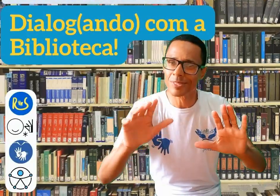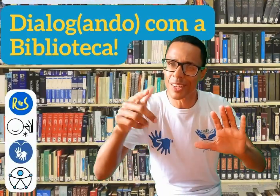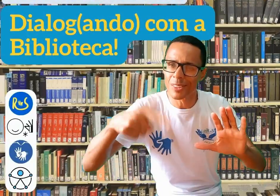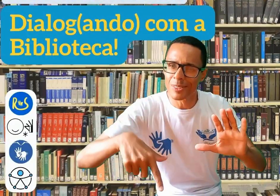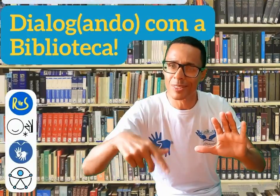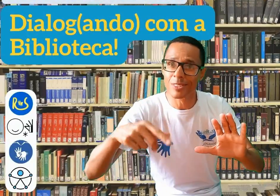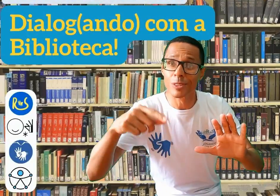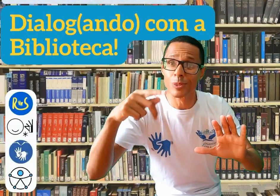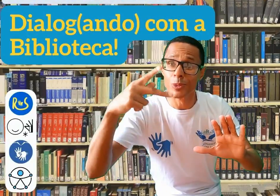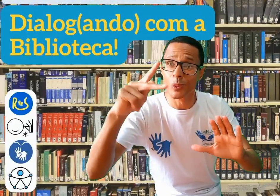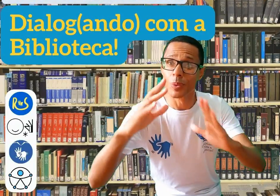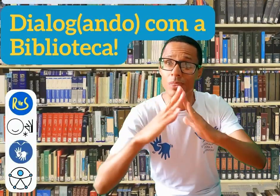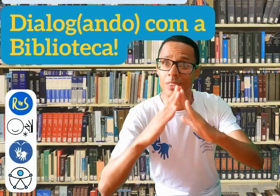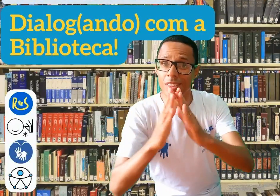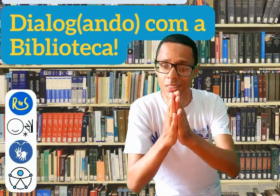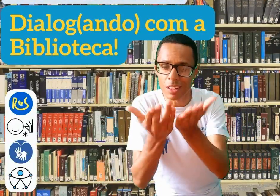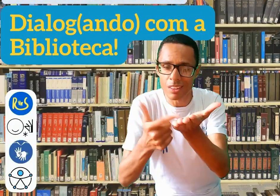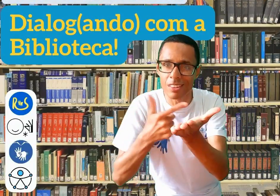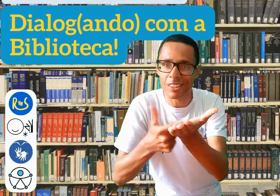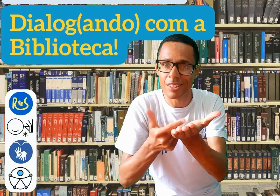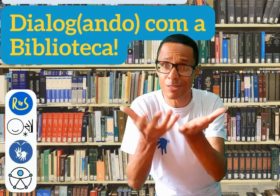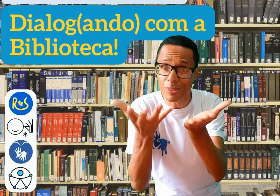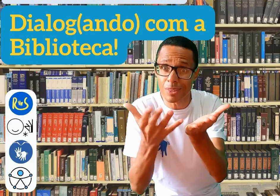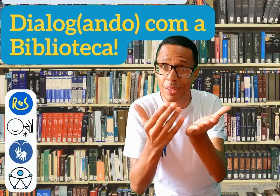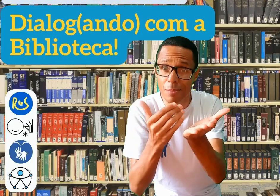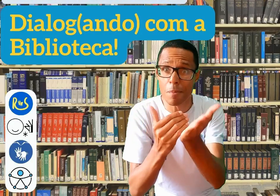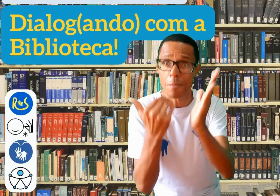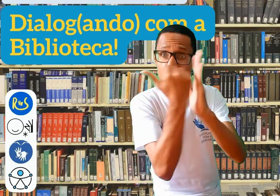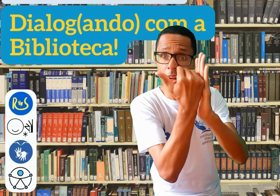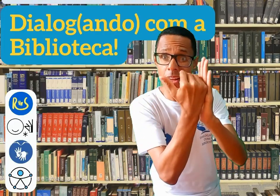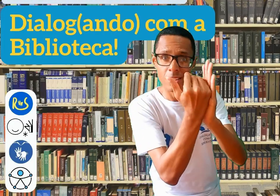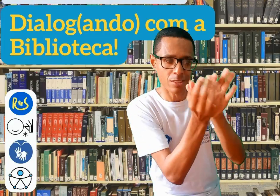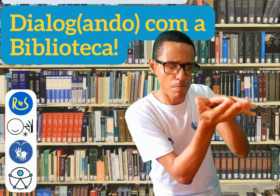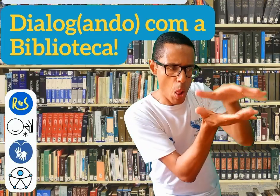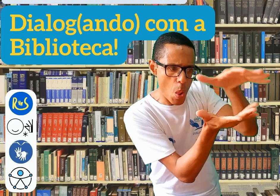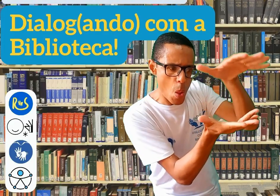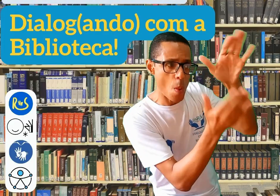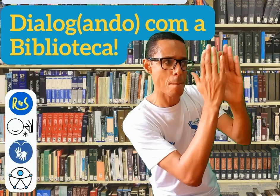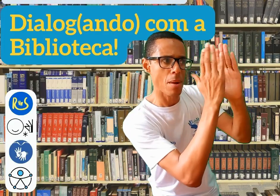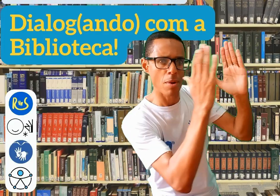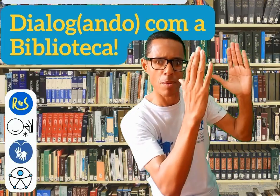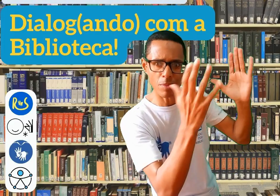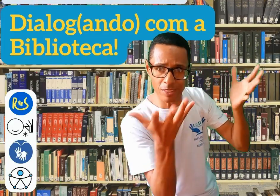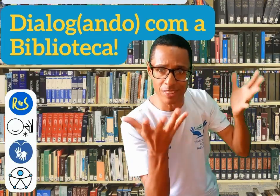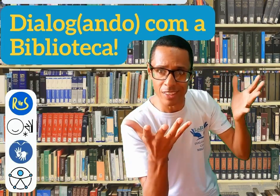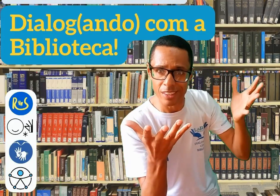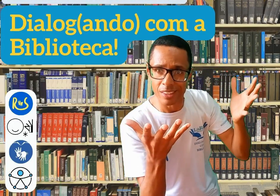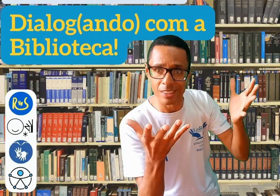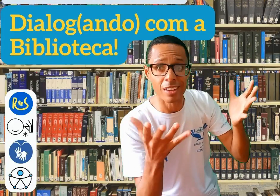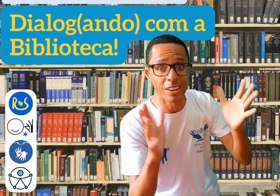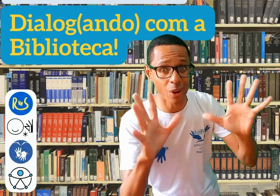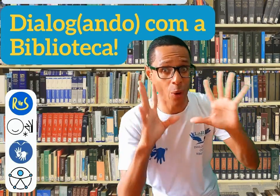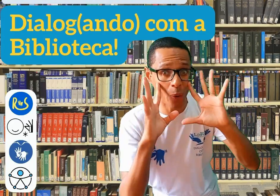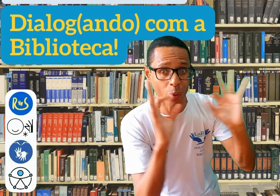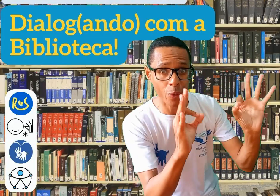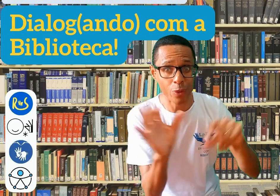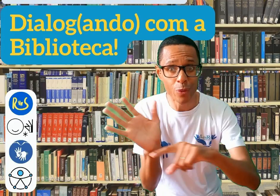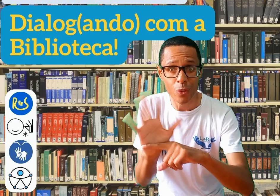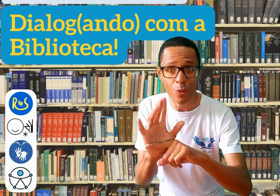detalhe! Está afim de ampliar a sua biblioteca? Então preste atenção nos próximos posts!